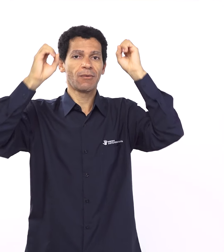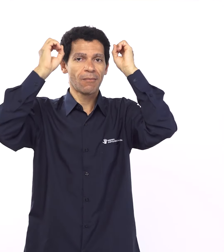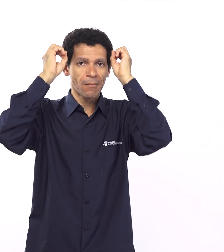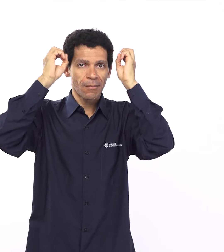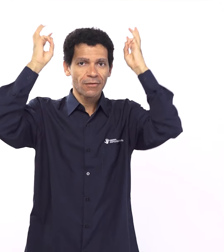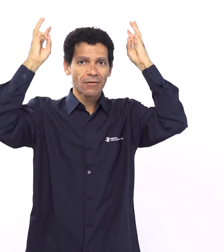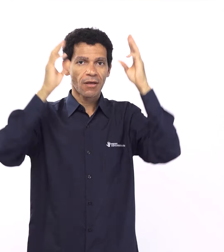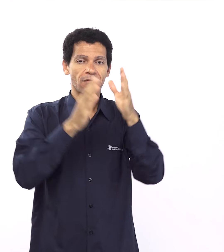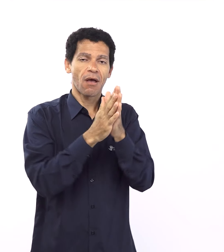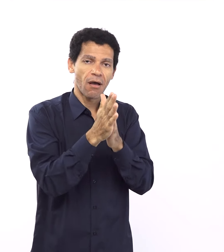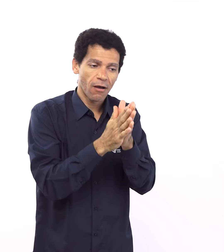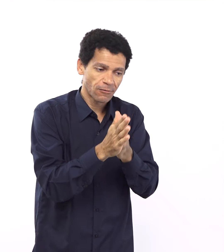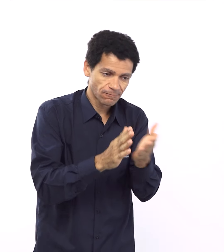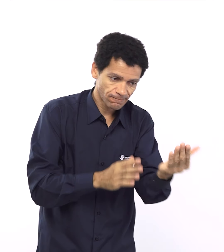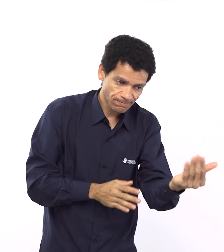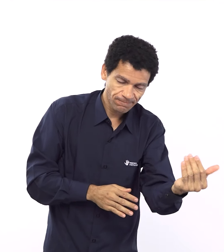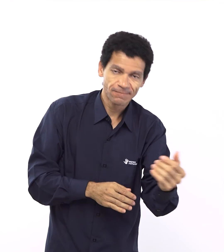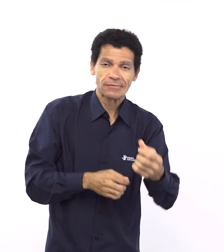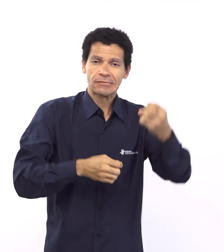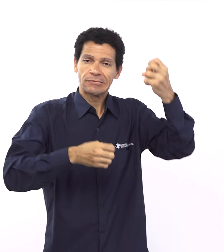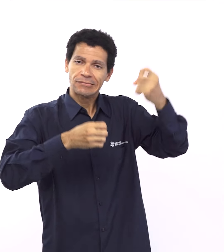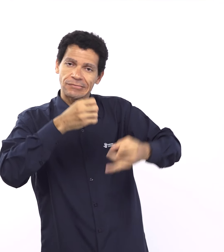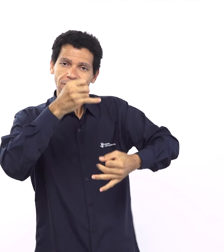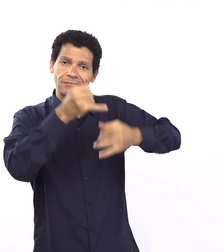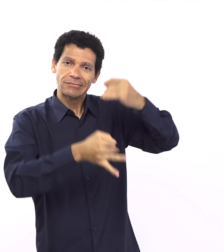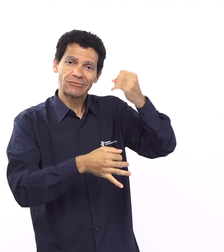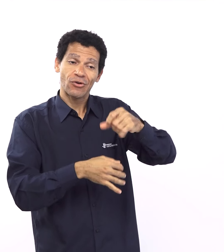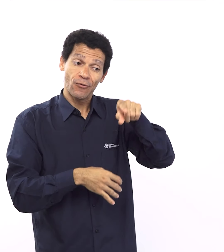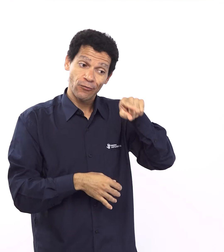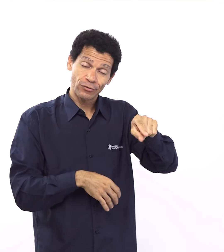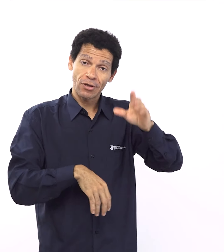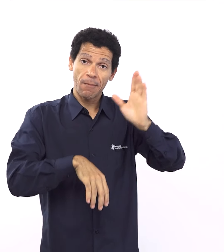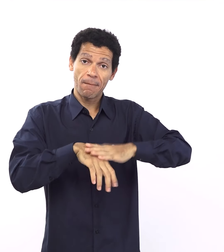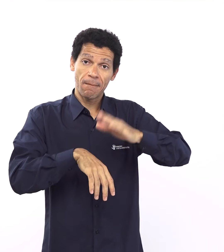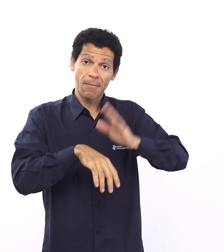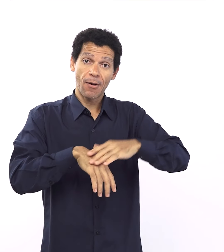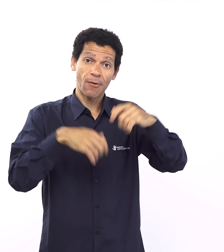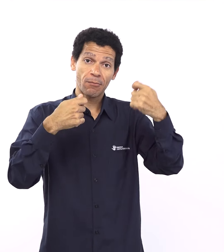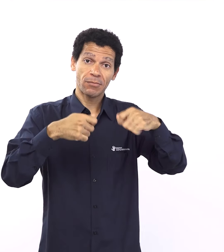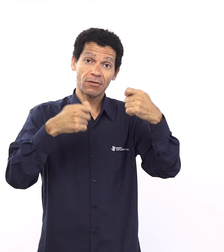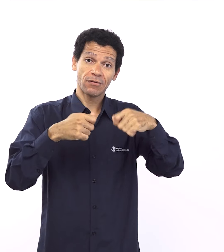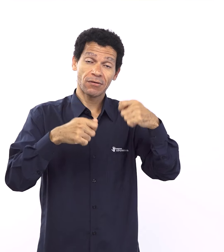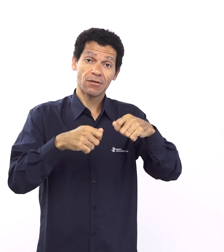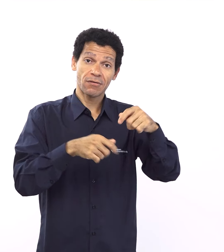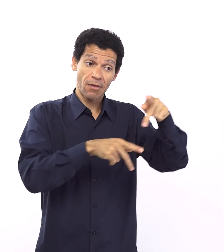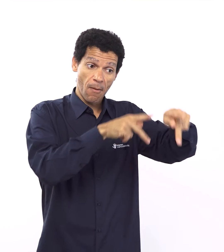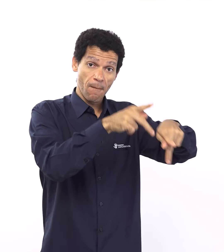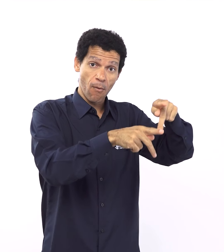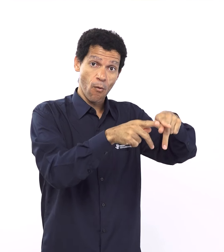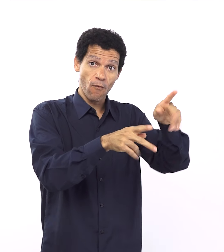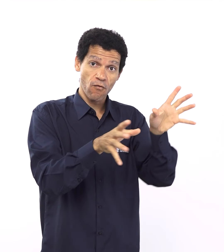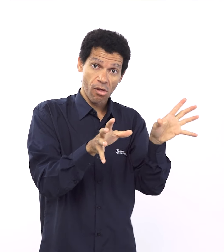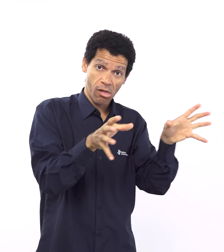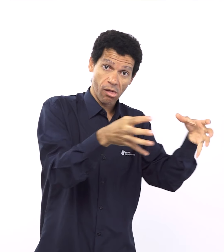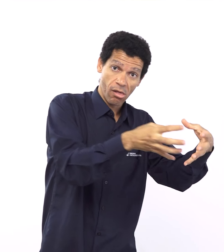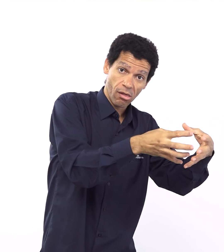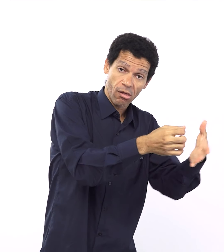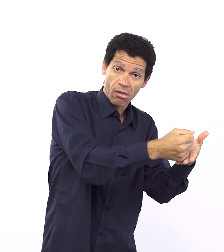espécie de Deus recordando a Moisés a aliança que ele fez com Abrão eu penso nas alianças